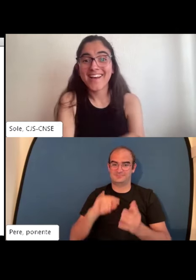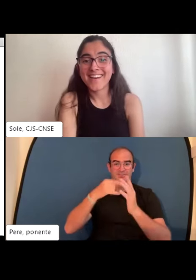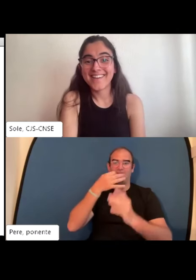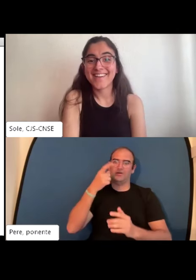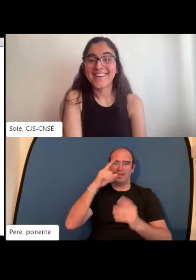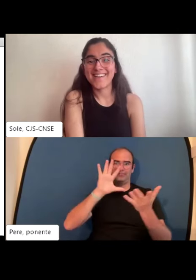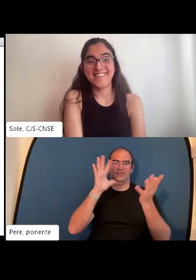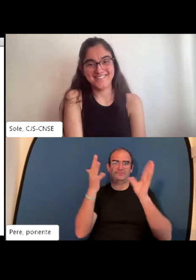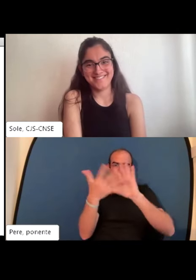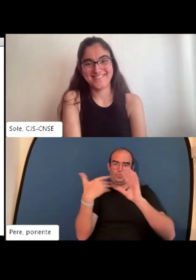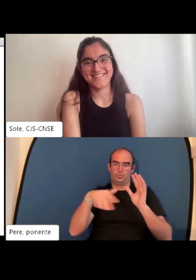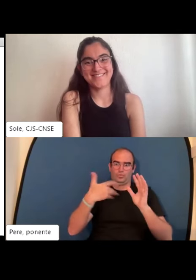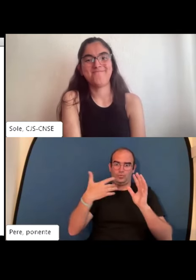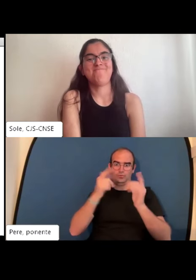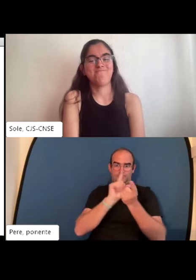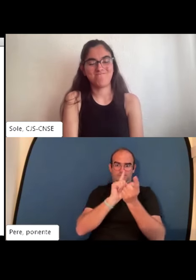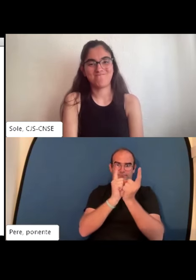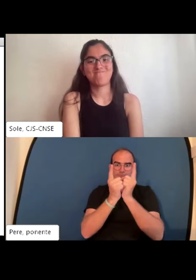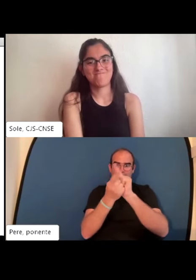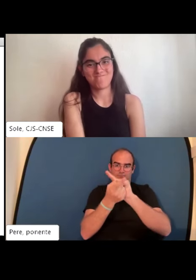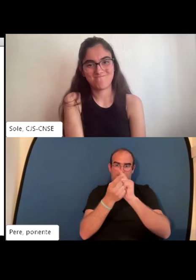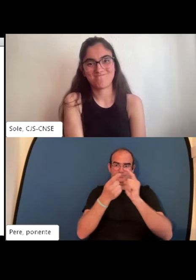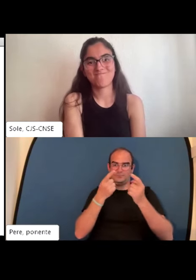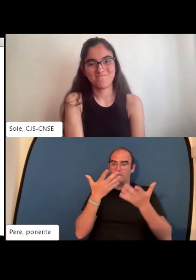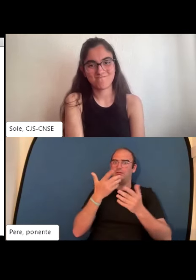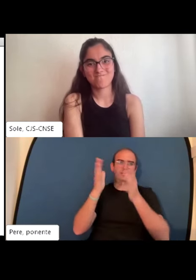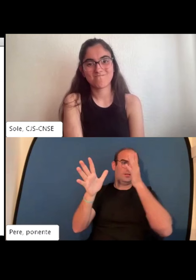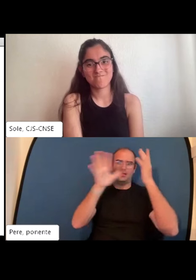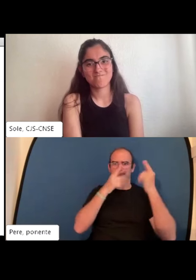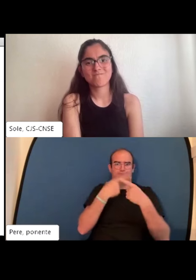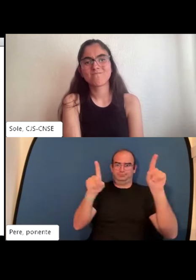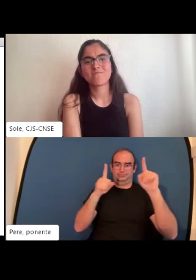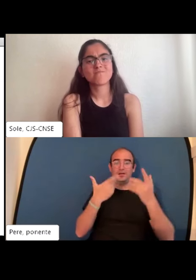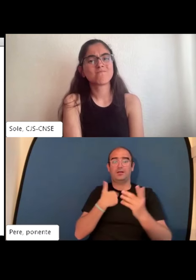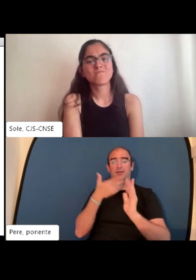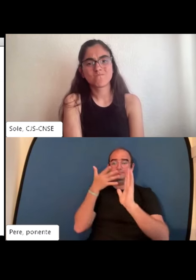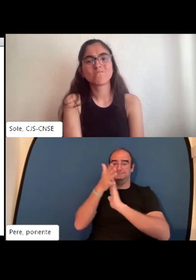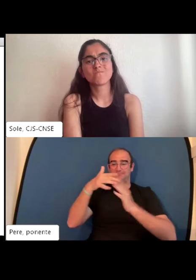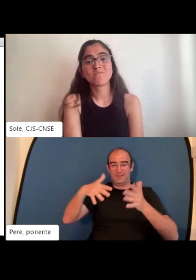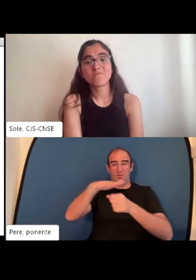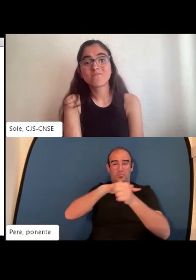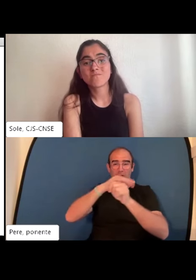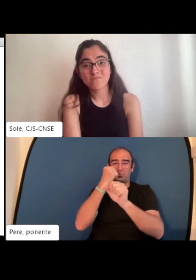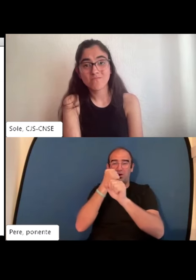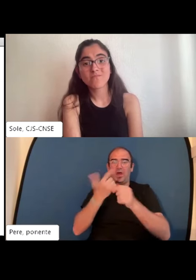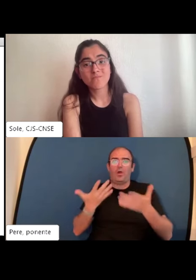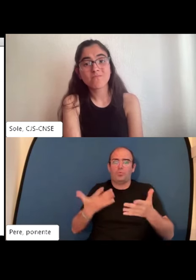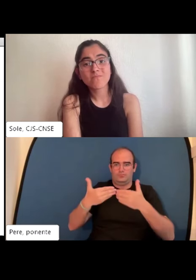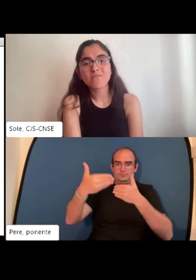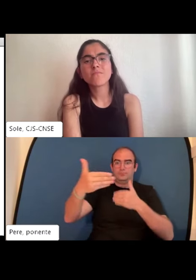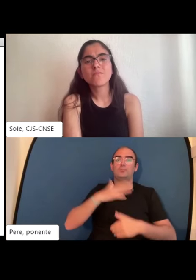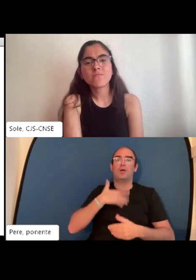tecnología. No sé si es la respuesta que esperabas. Efectivamente, ha habido un cambio, ha habido una transición de 10 años ahora.